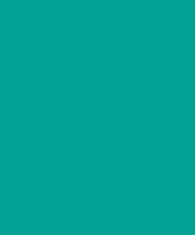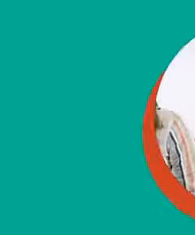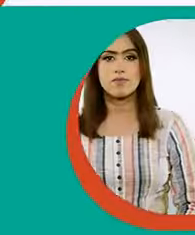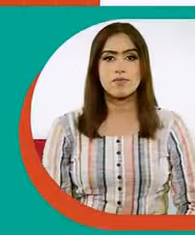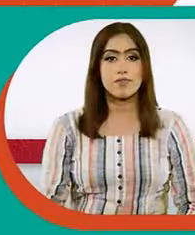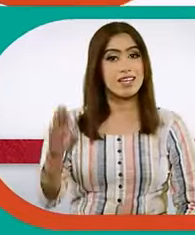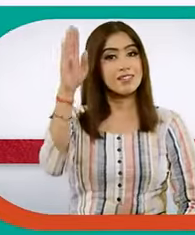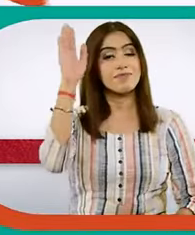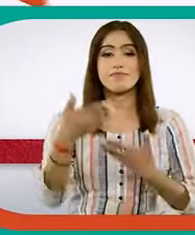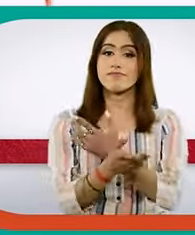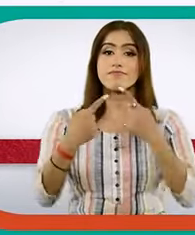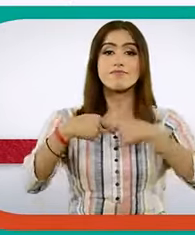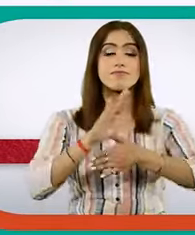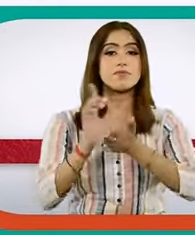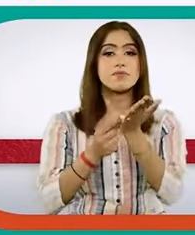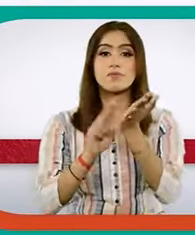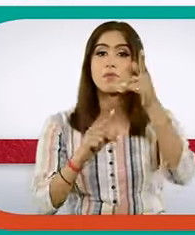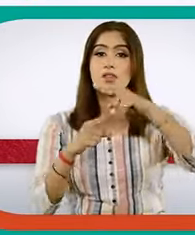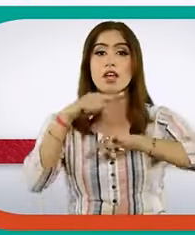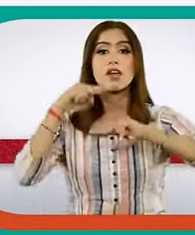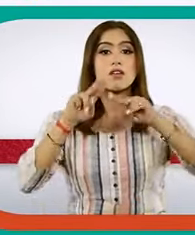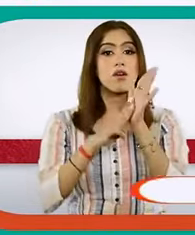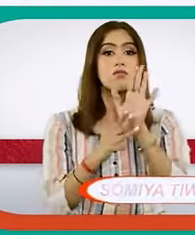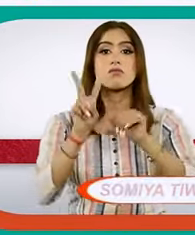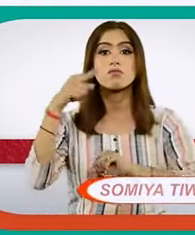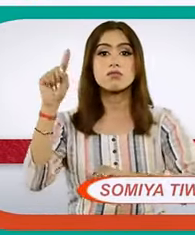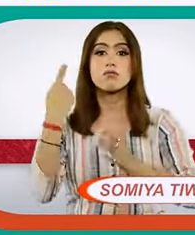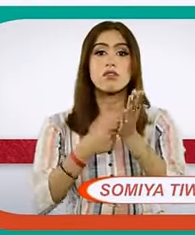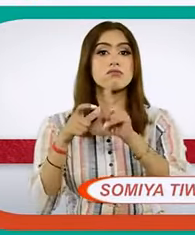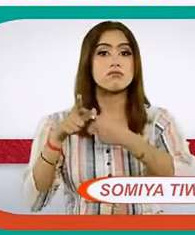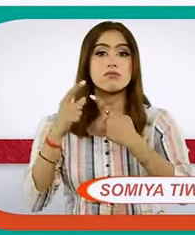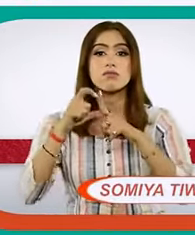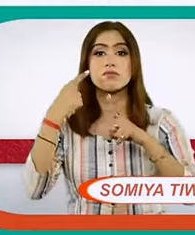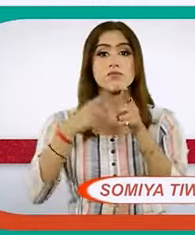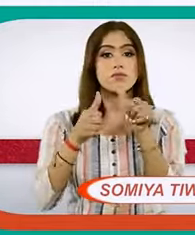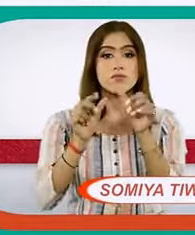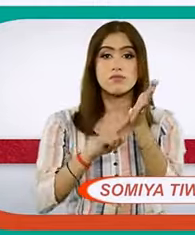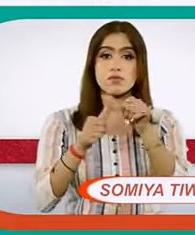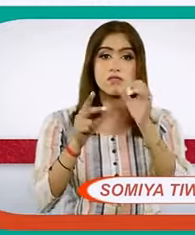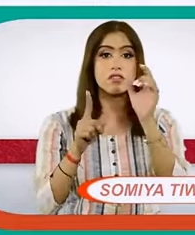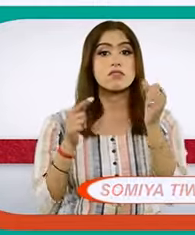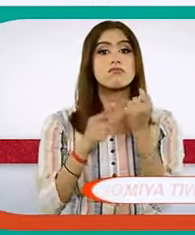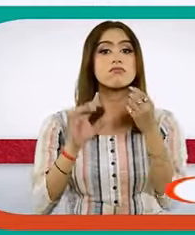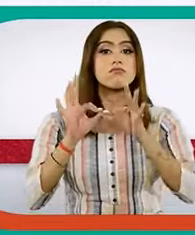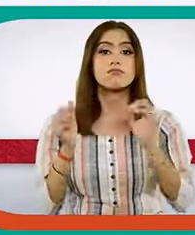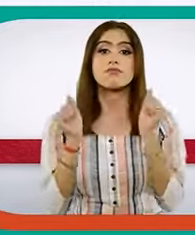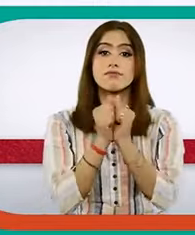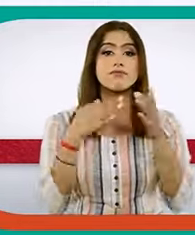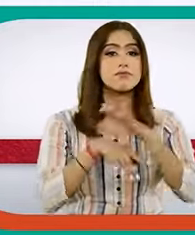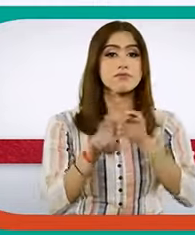हाई अब्रीवान डिली हंटर रेटफन प्रेजेंस वाइच्रिक मैं हुआ अर्ज दिवागना अलोंग विद माई को होस्स सौम्या फ्रम आइडिया सक्षिन दिली में CM के